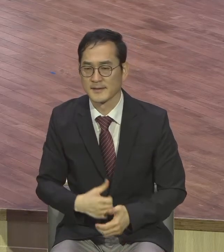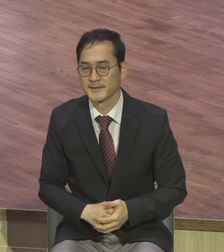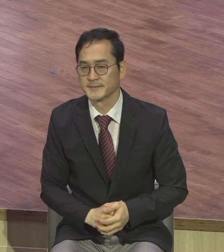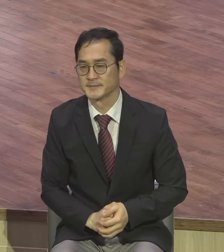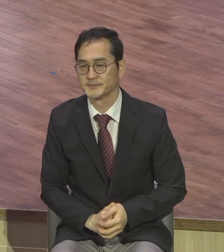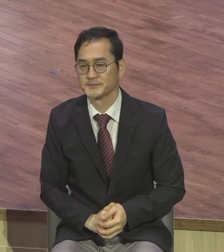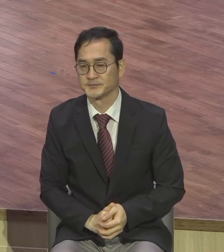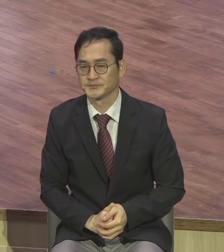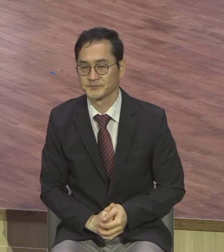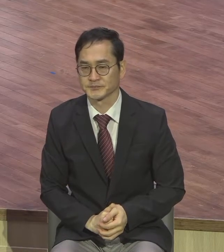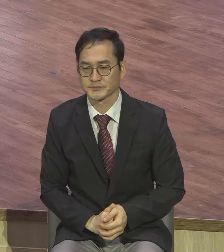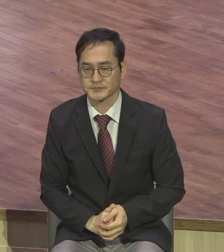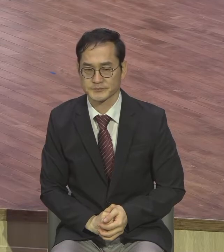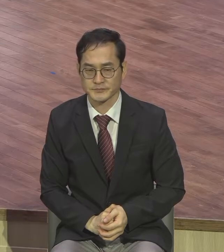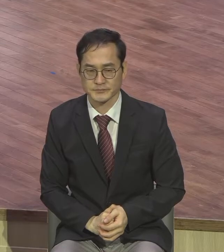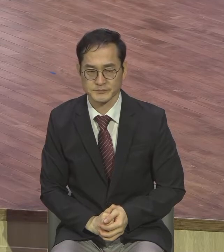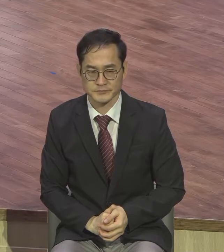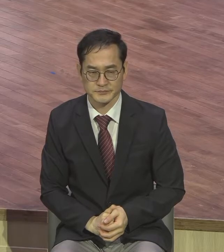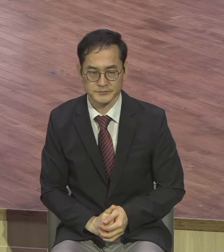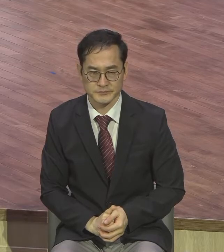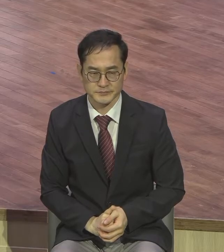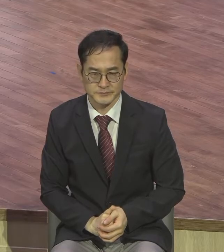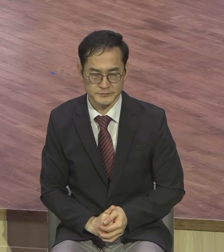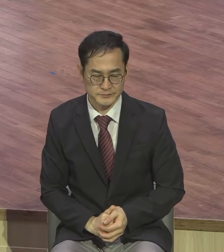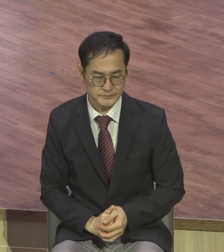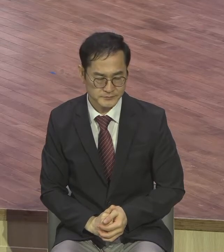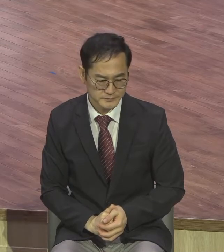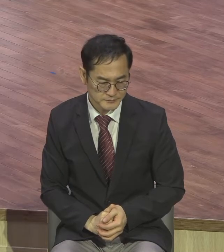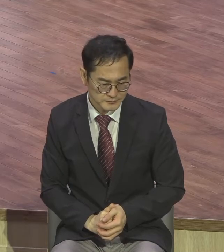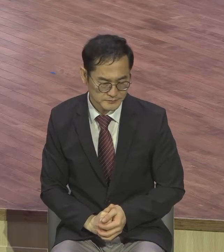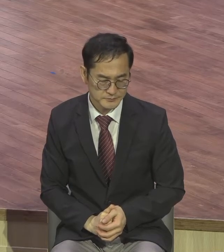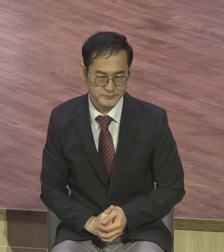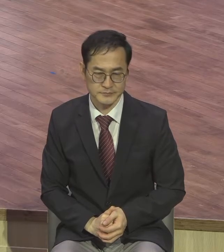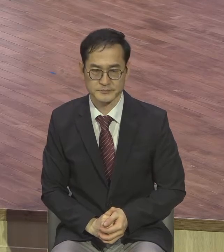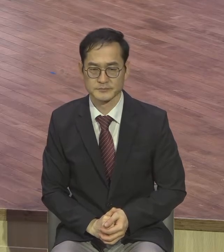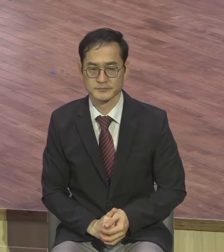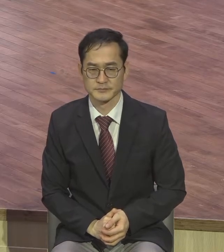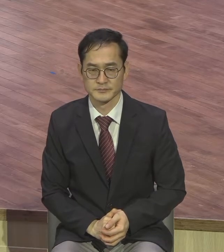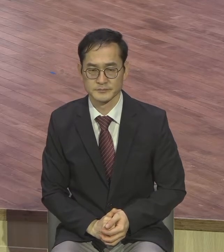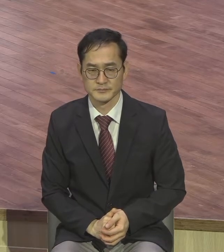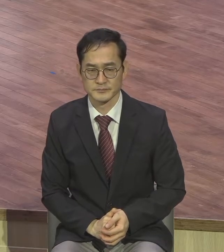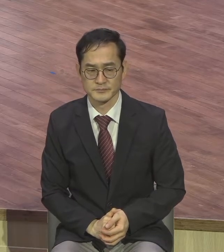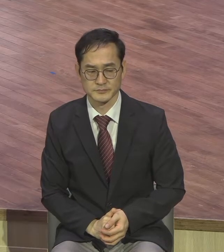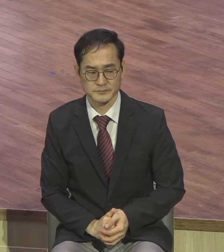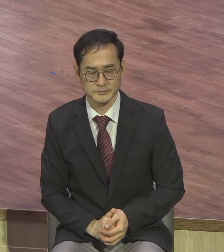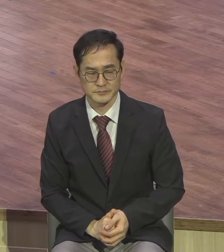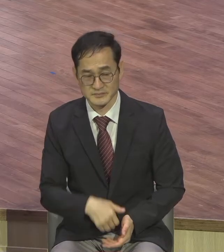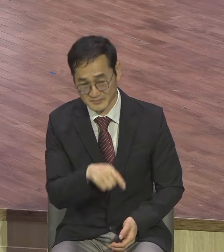그래서 결과적으로 이들은 지옥의 판결을 면할 길이 없다.